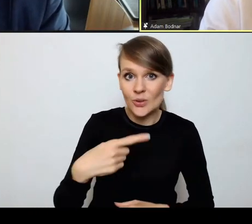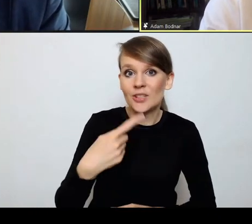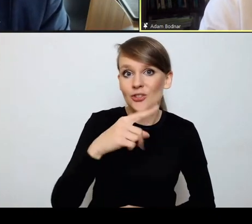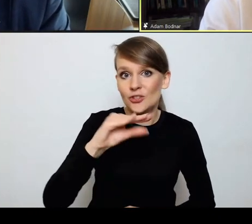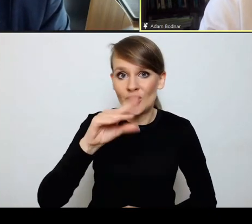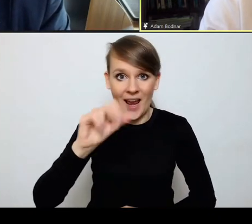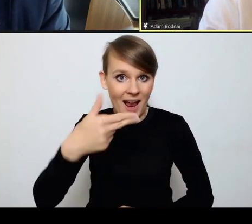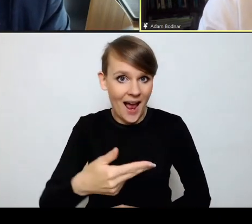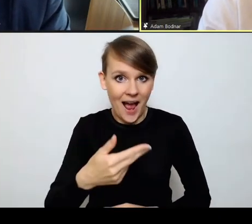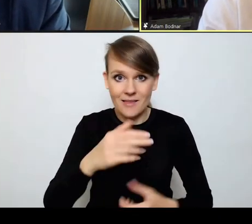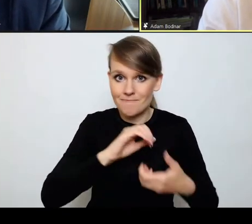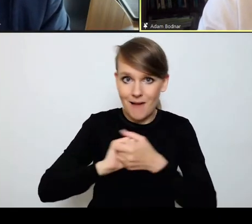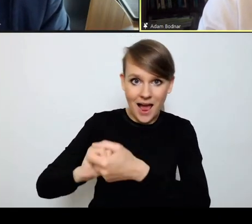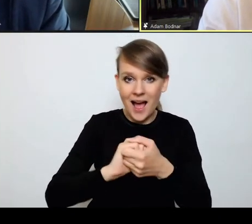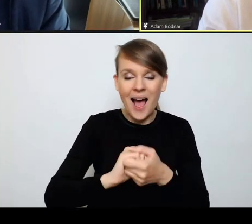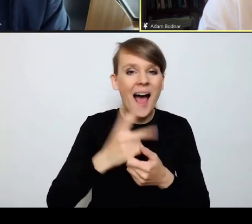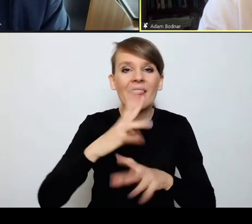być dzisiaj.